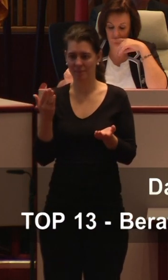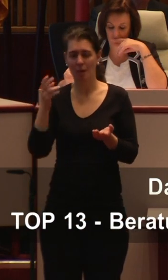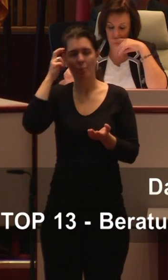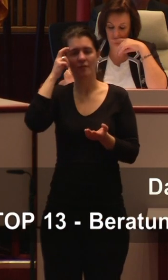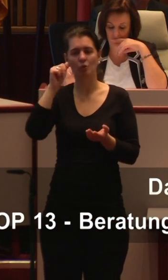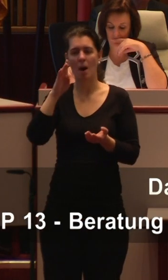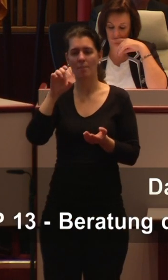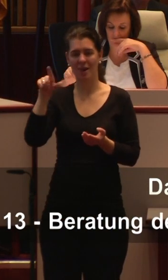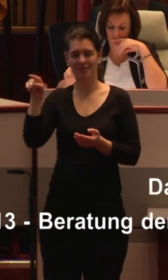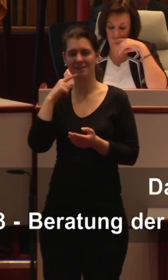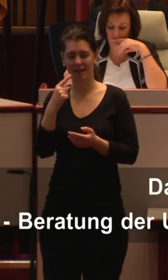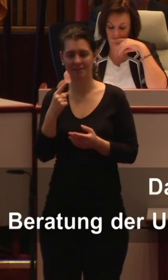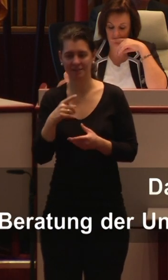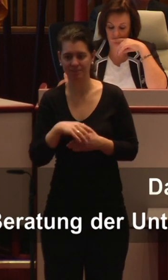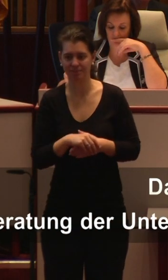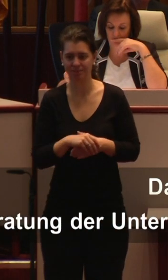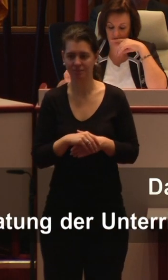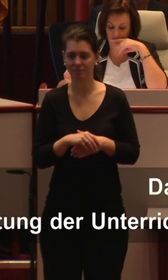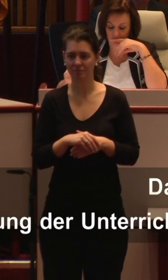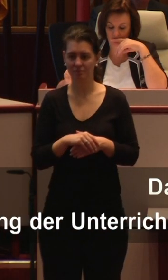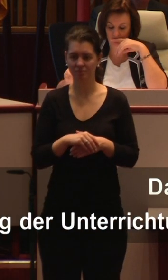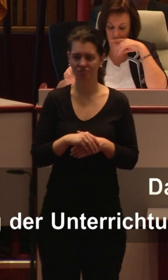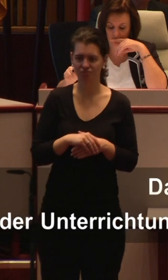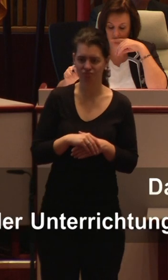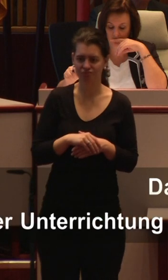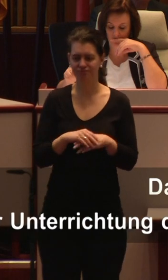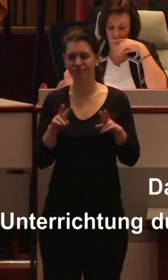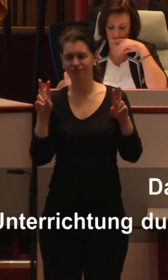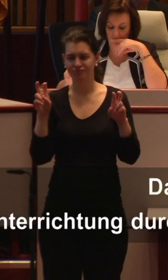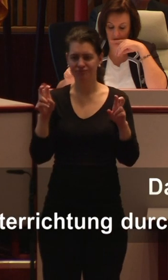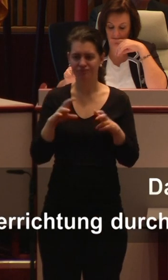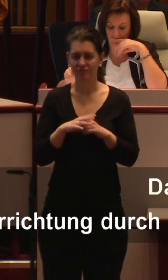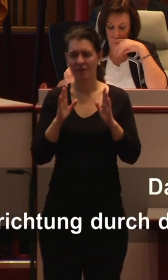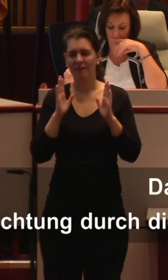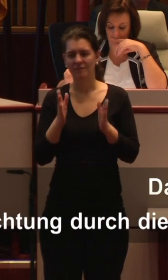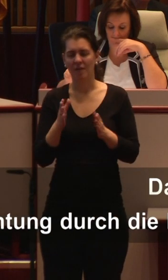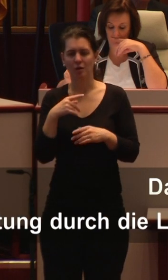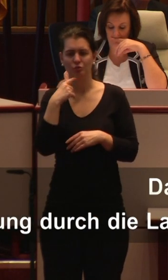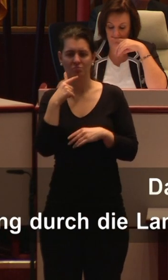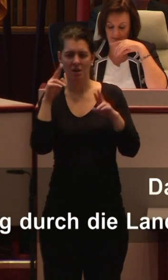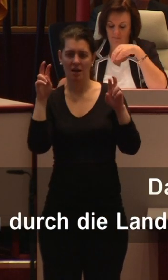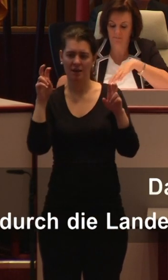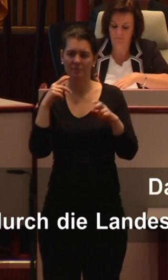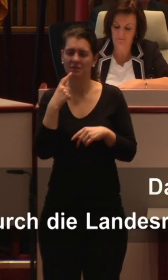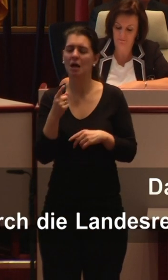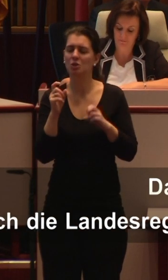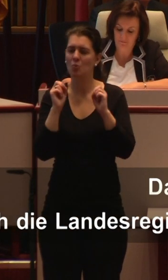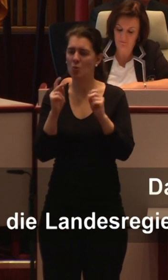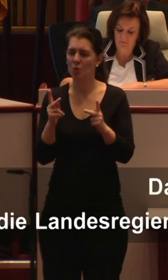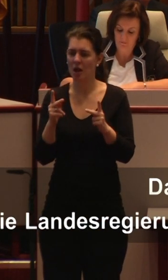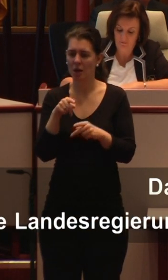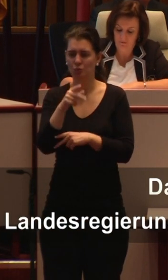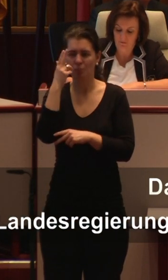Was ist eigentlich so schlimm daran, wenn in einer Fachsprache gefasst wird, dass eine konkrete Person blind ist oder eine starke